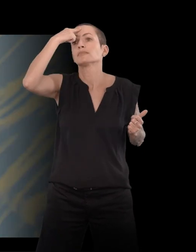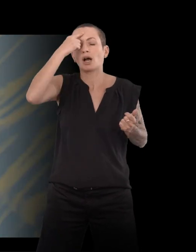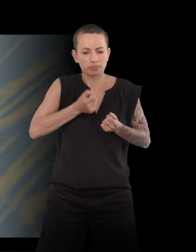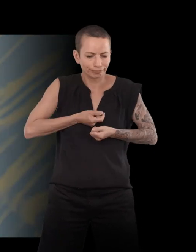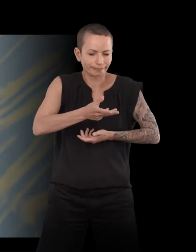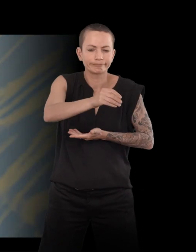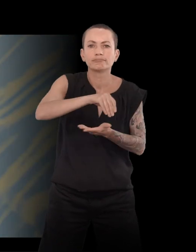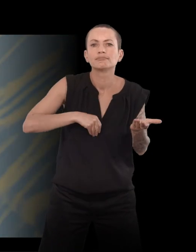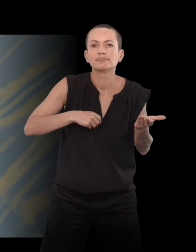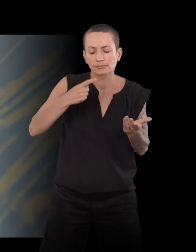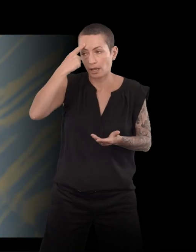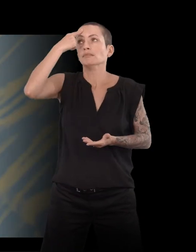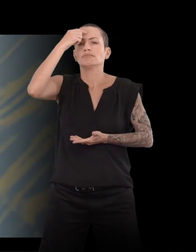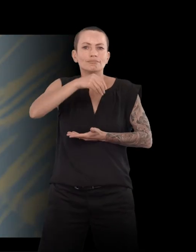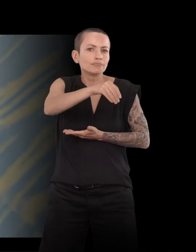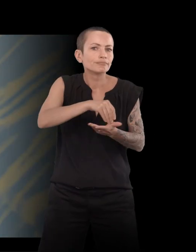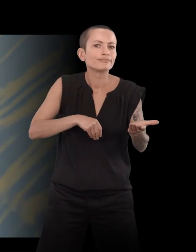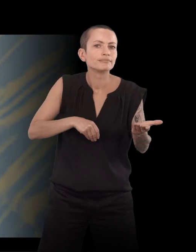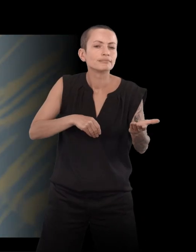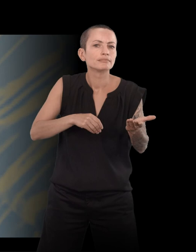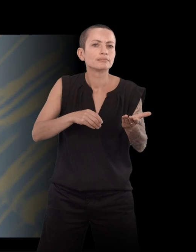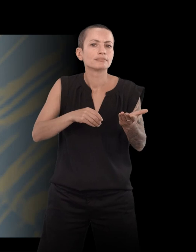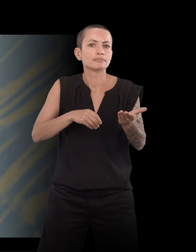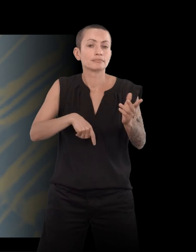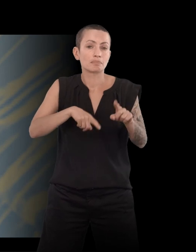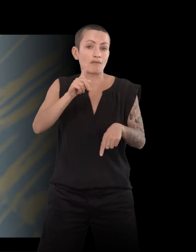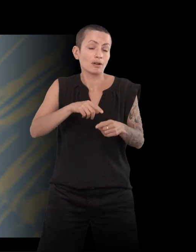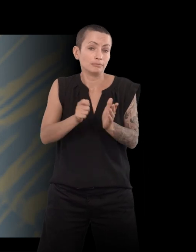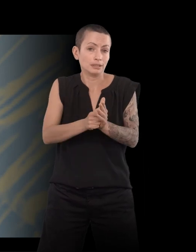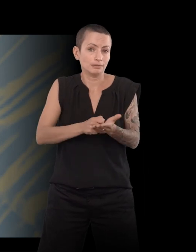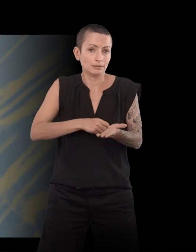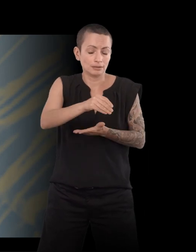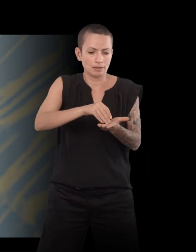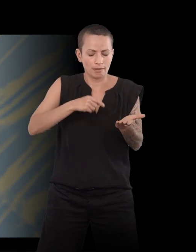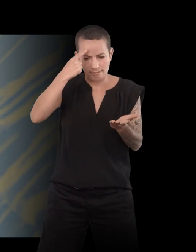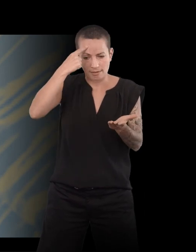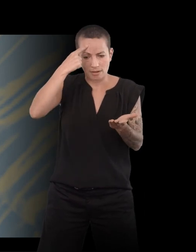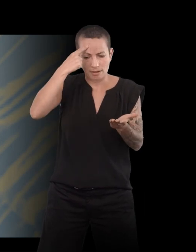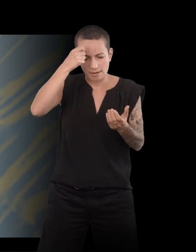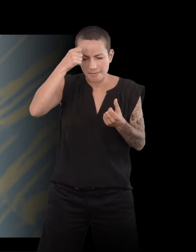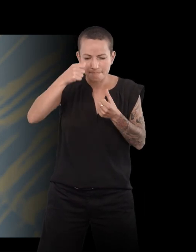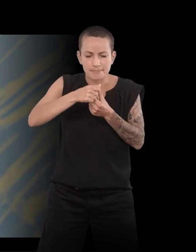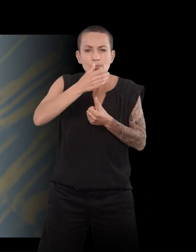En écrivant, il m'arrivait mieux. Mais c'est...